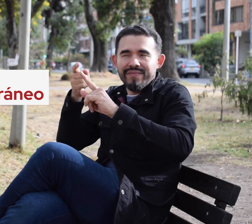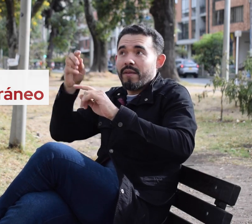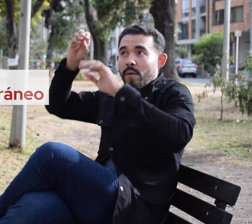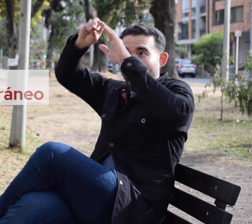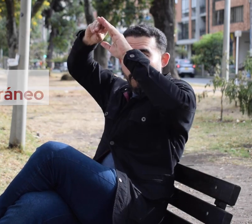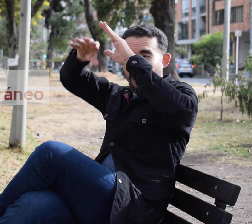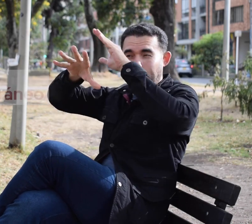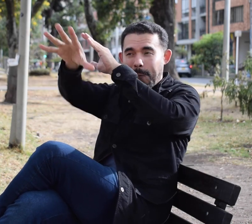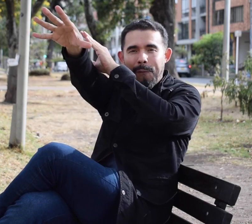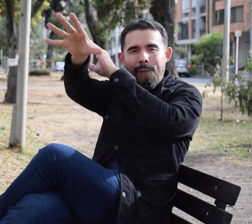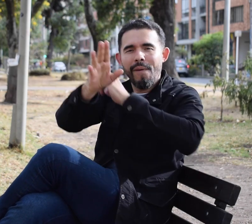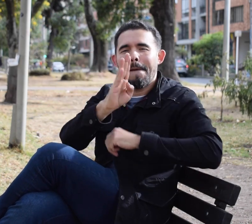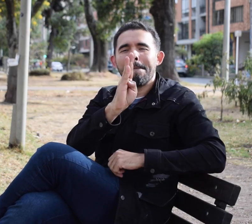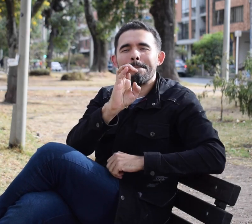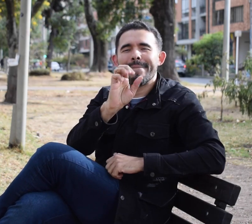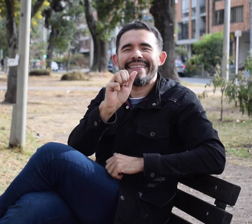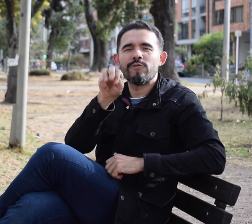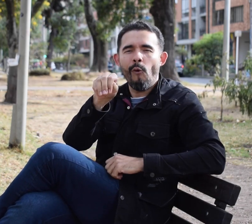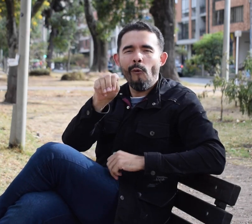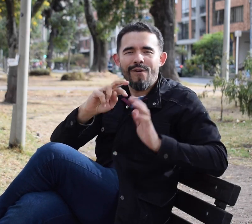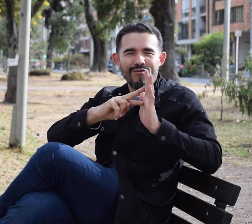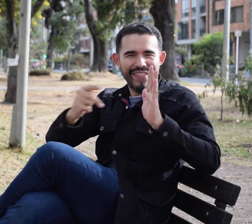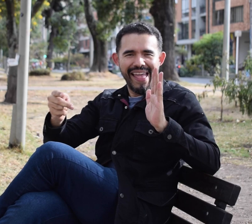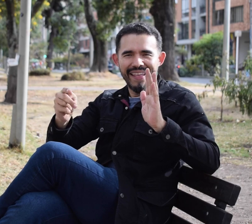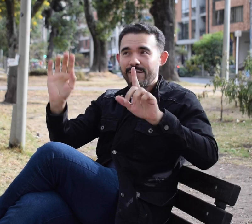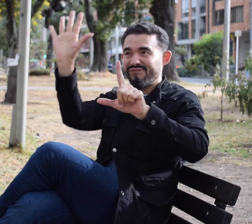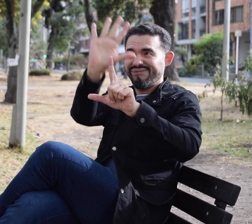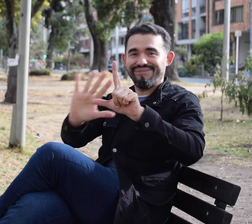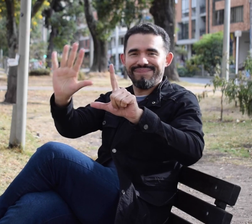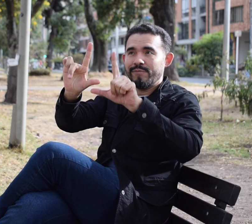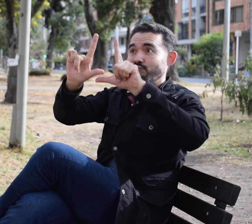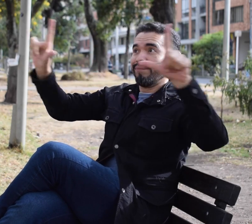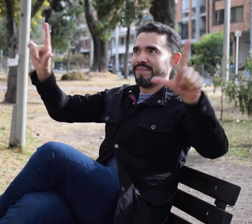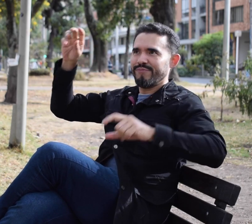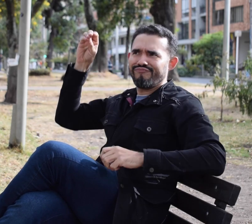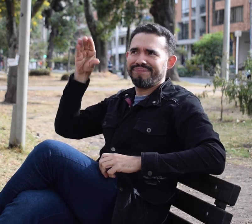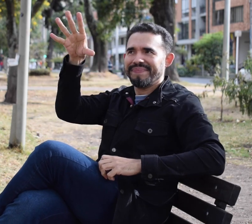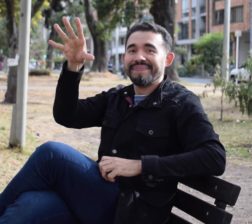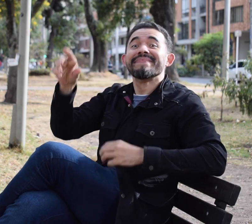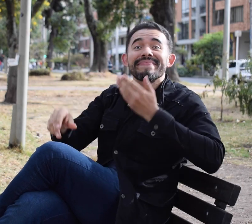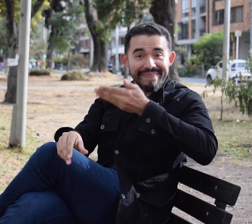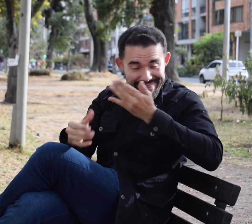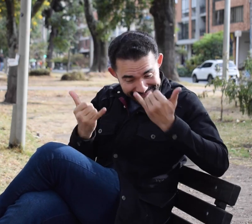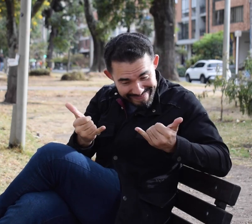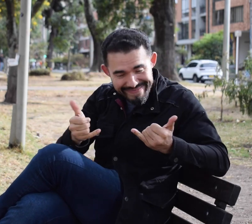es decir a través de proyector y video vi Gracias por